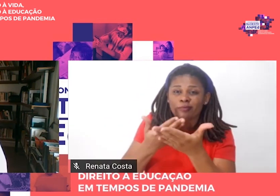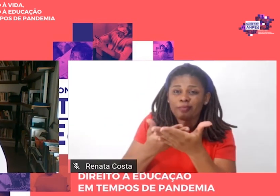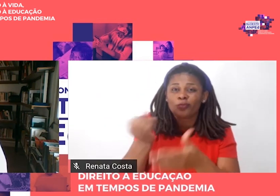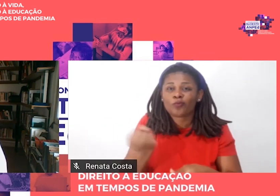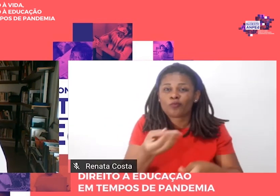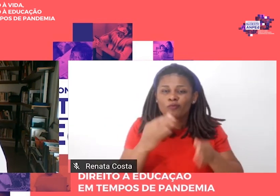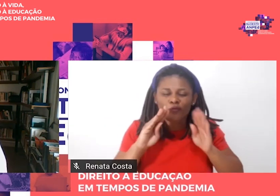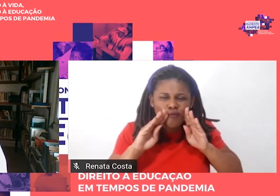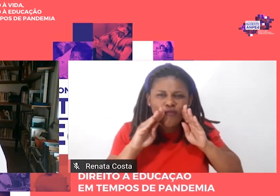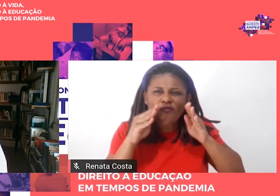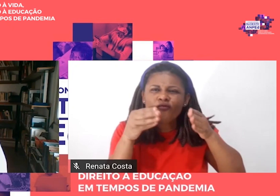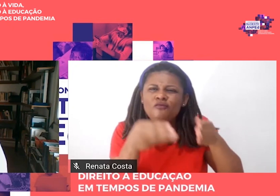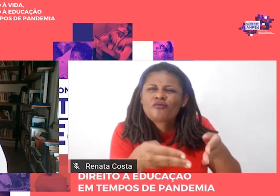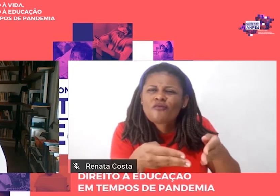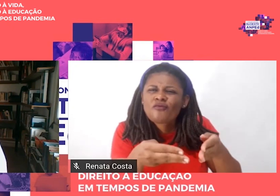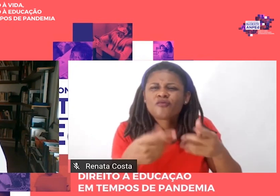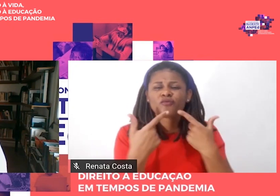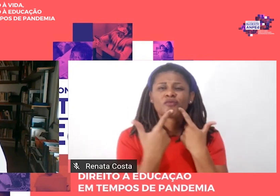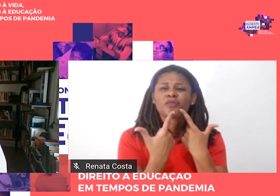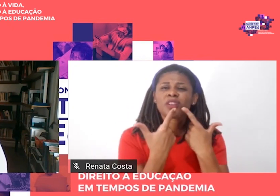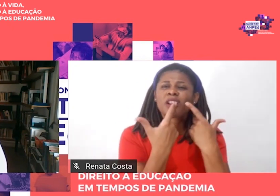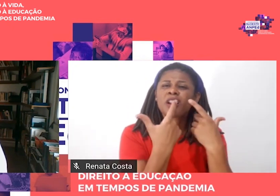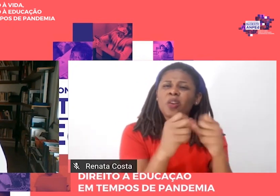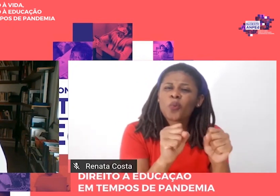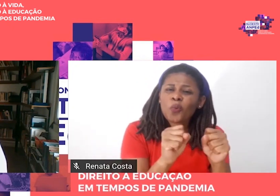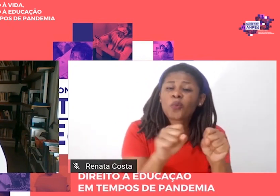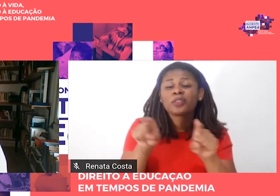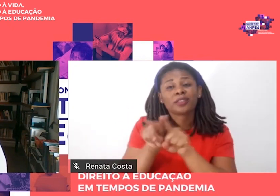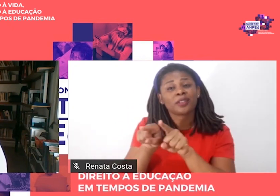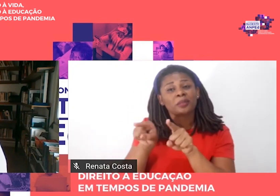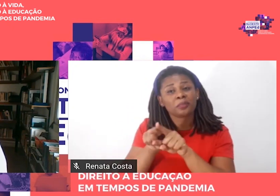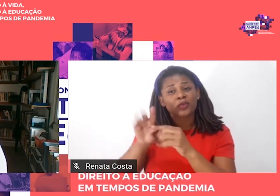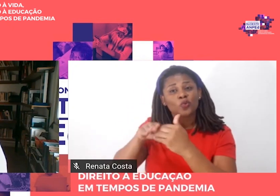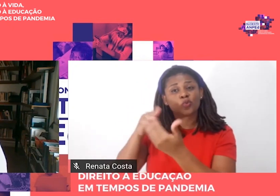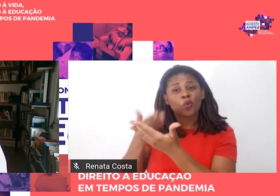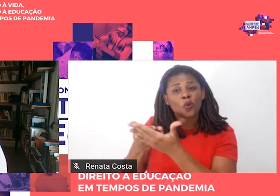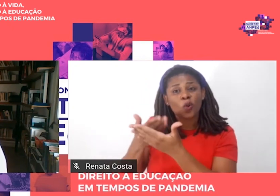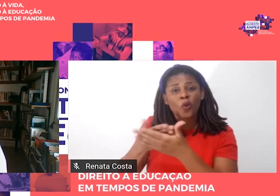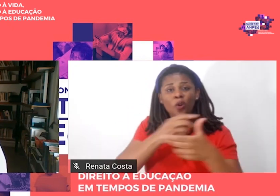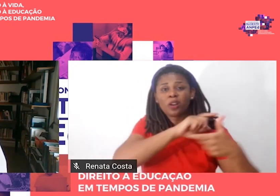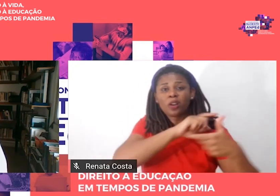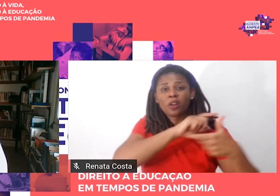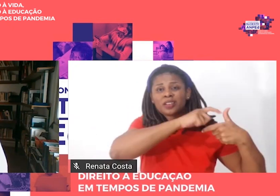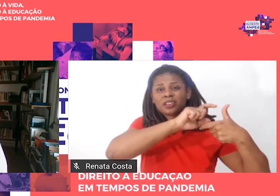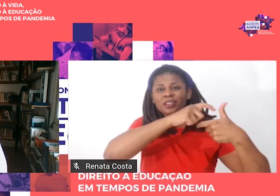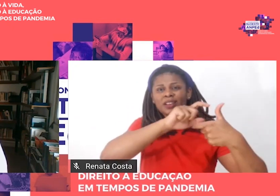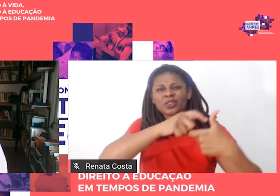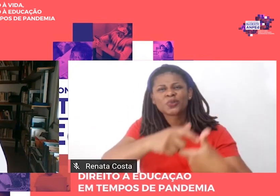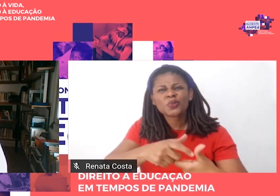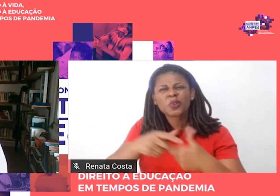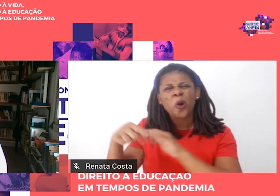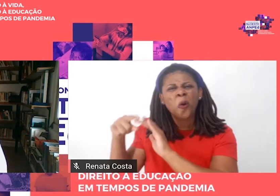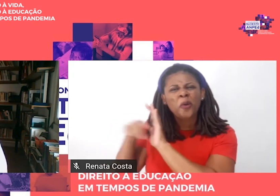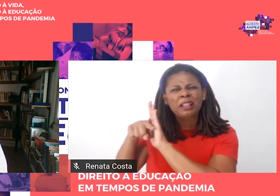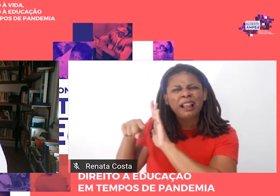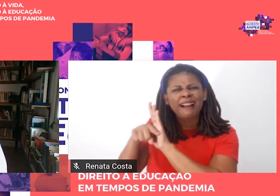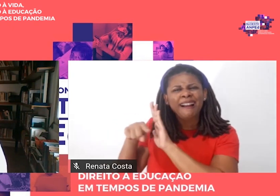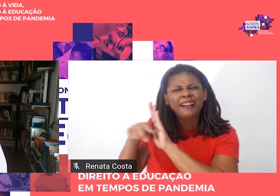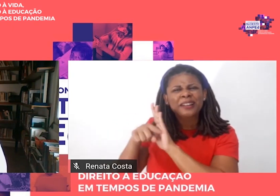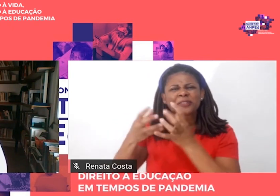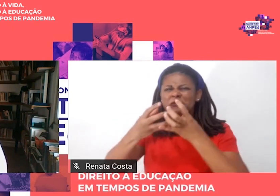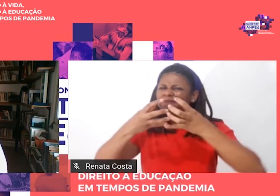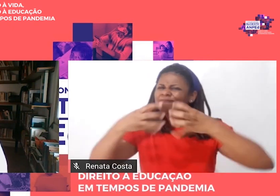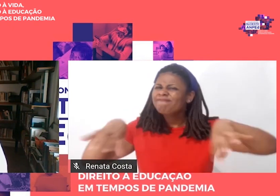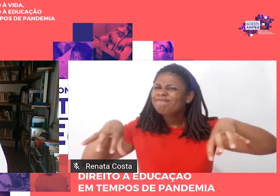as virtudes de nenhum vício e a escola tradicional como portadora de todos os vícios de nenhuma virtude. enunciei, então, de